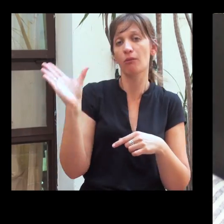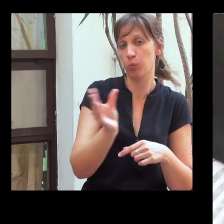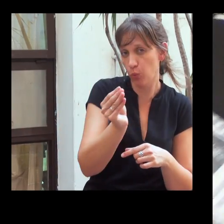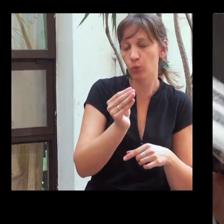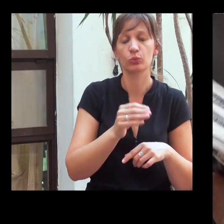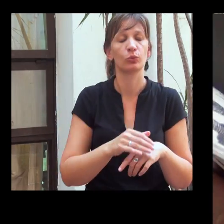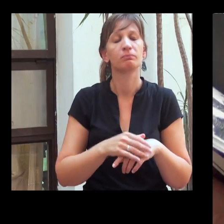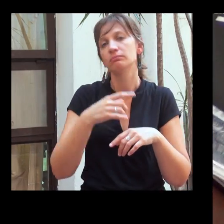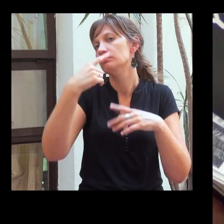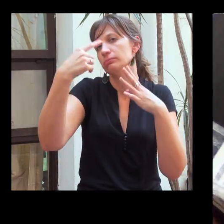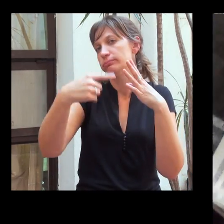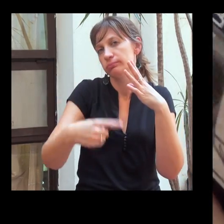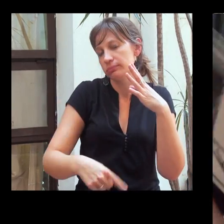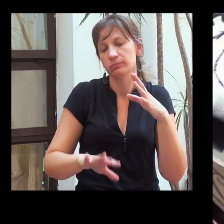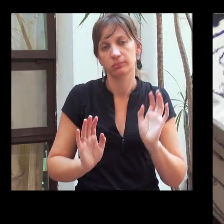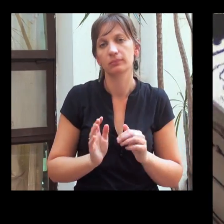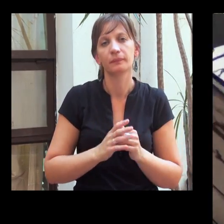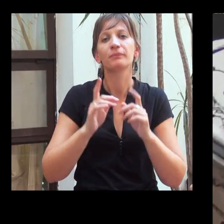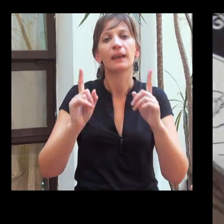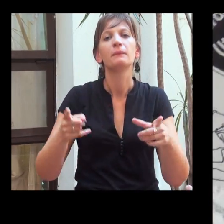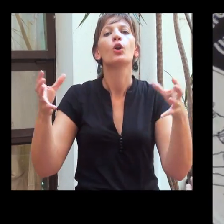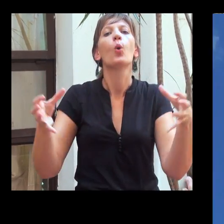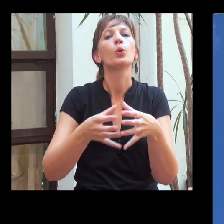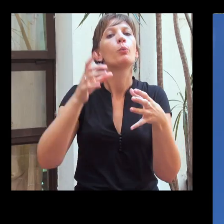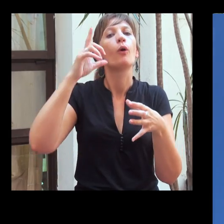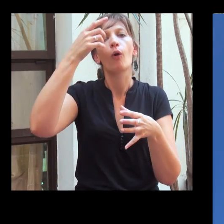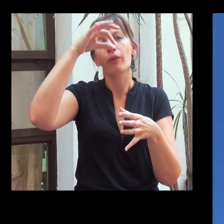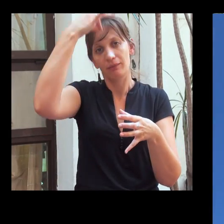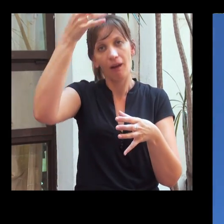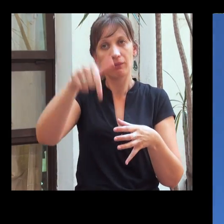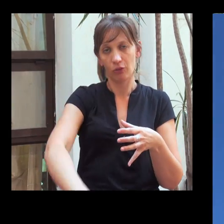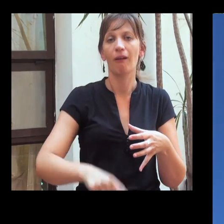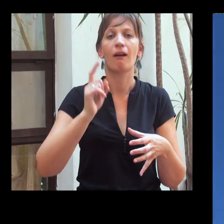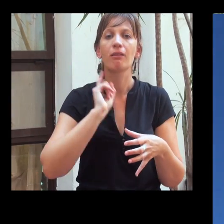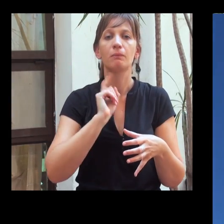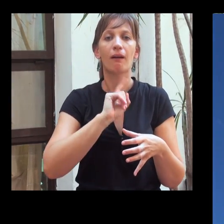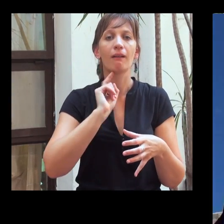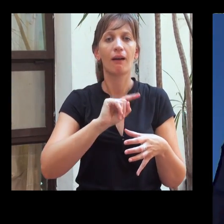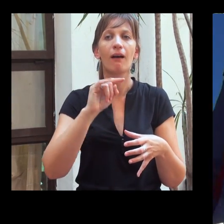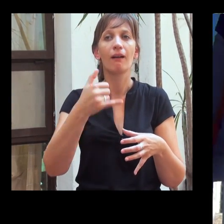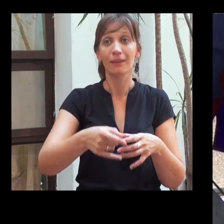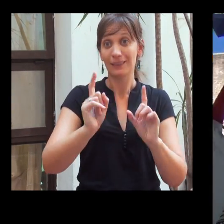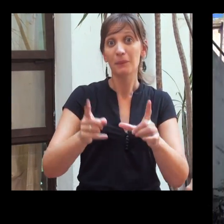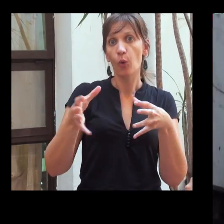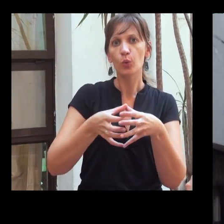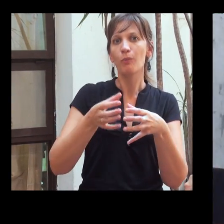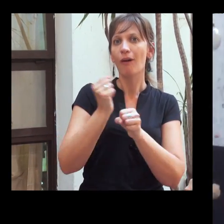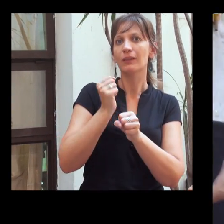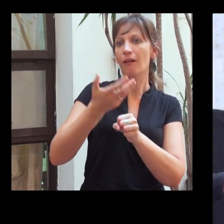sordos y oyentes. En fin, hay un grupo de teatro de la ciudad de Paraná que también va a venir a hacer algo que viene trabajando con los